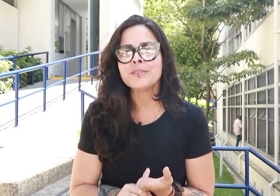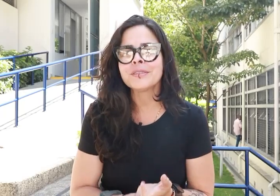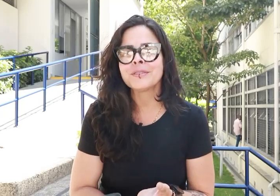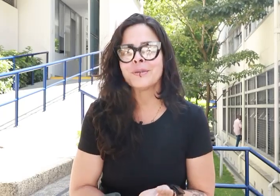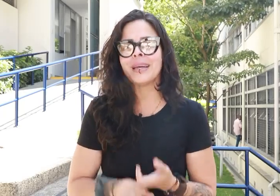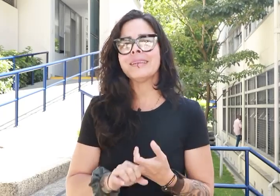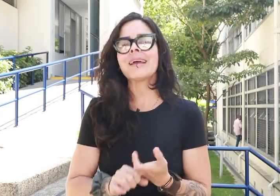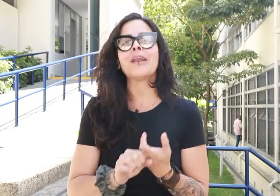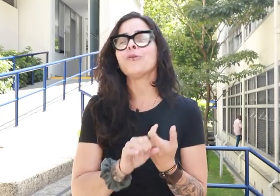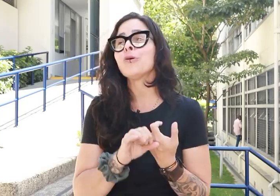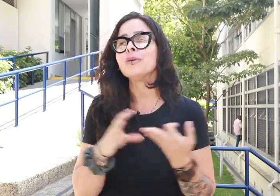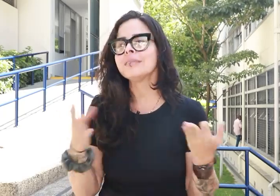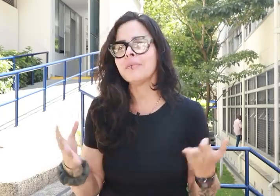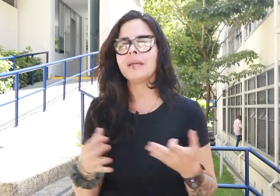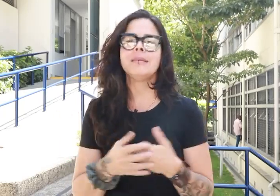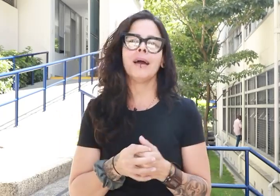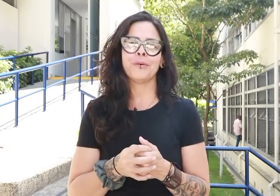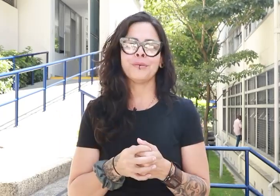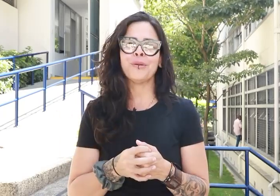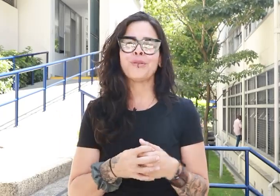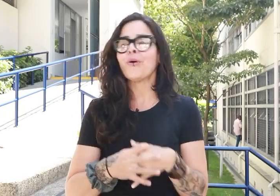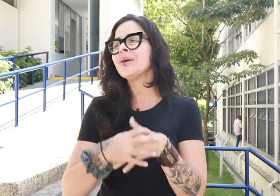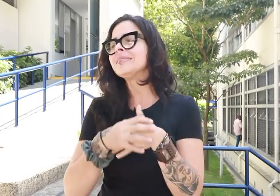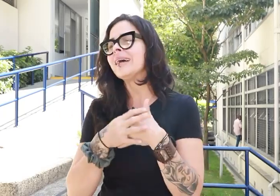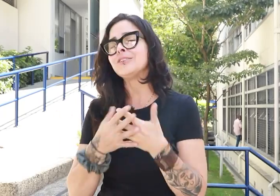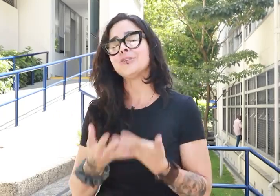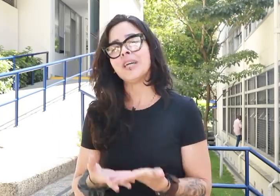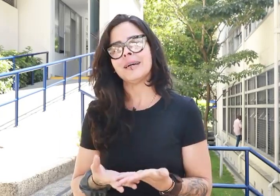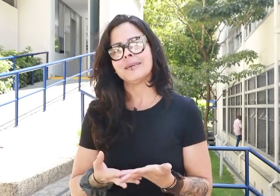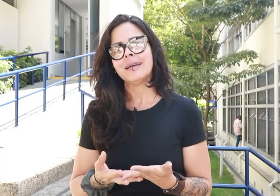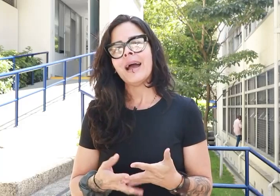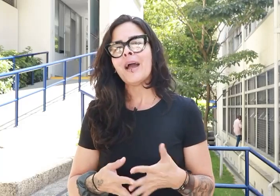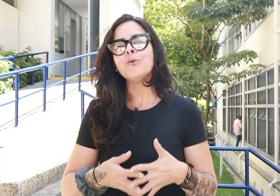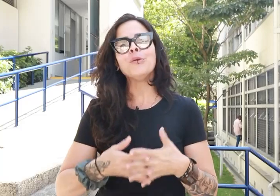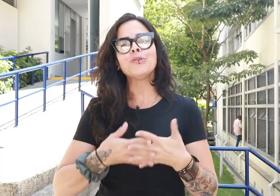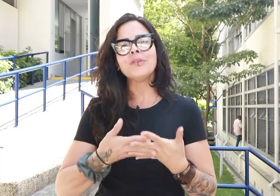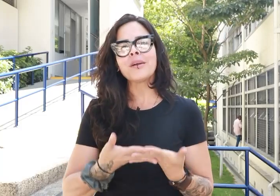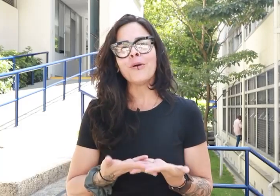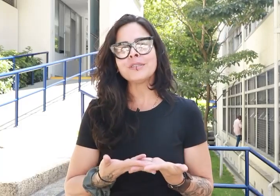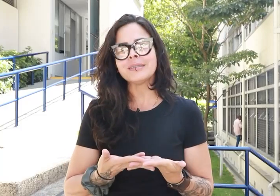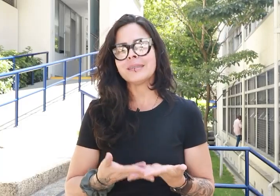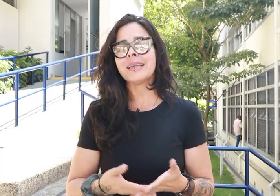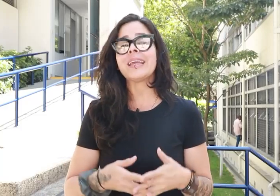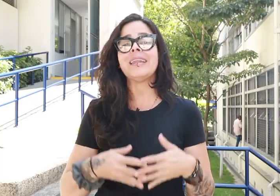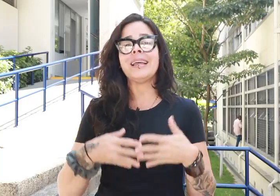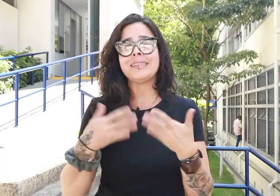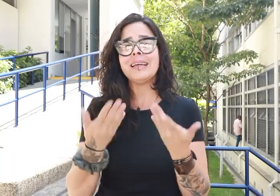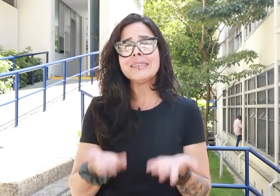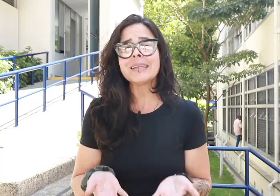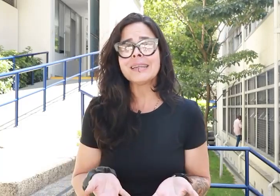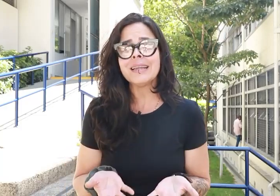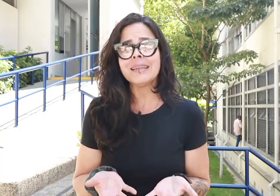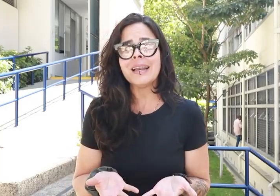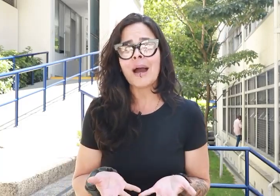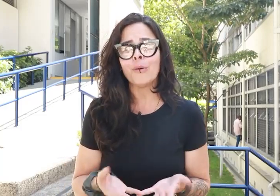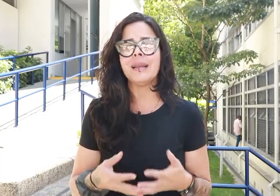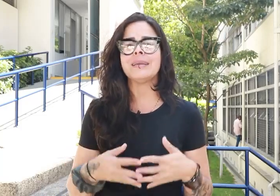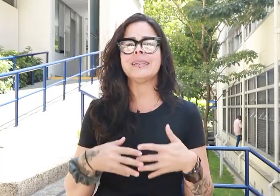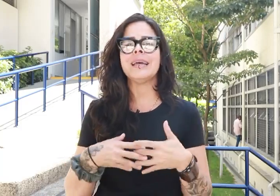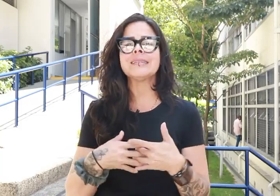nuestros estudiantes a que no todo está inventado, no todo está hecho ya. Hay un montón de cosas y que de las ideas que salen del aula y las ideas